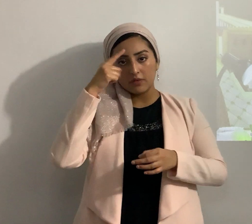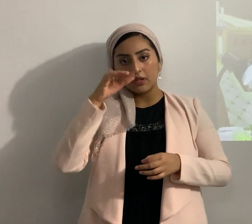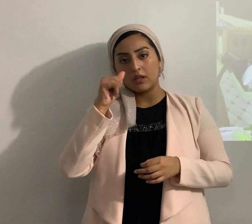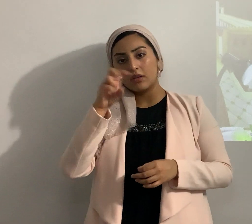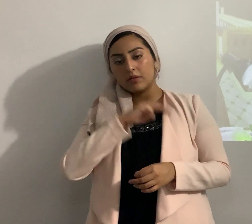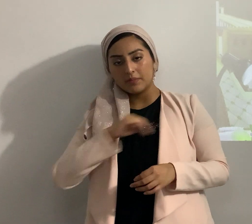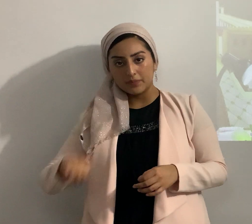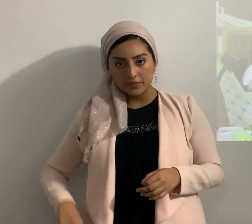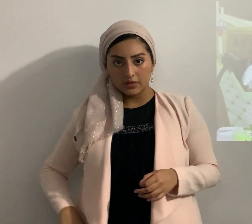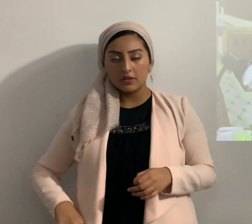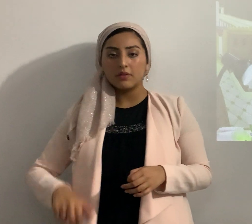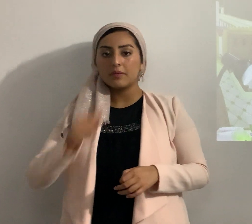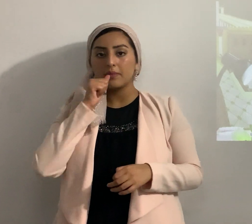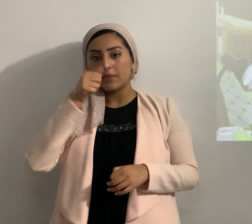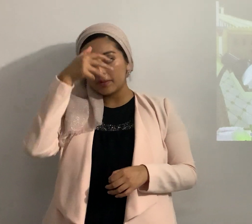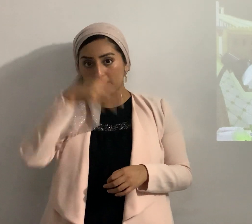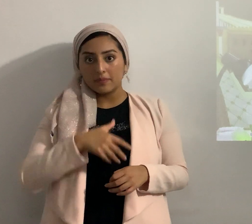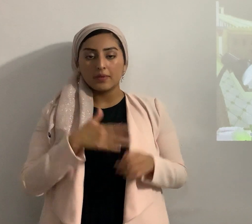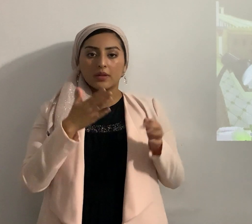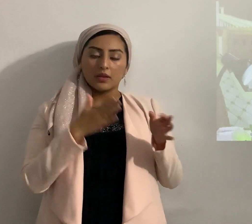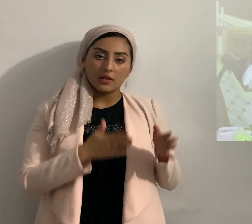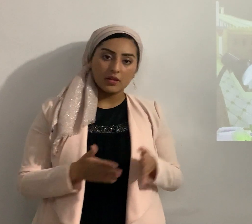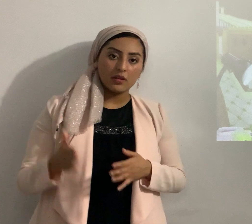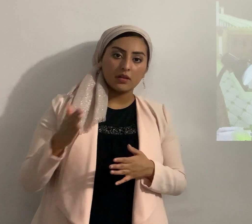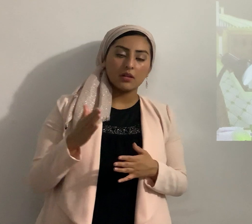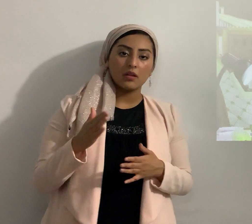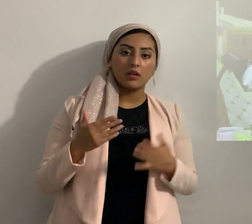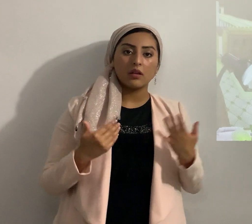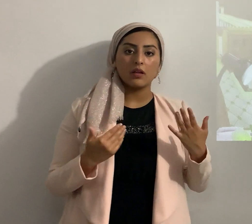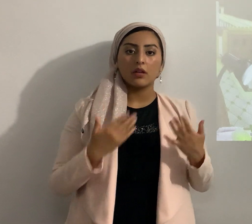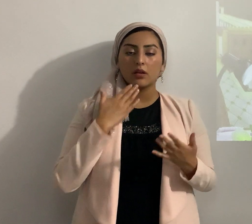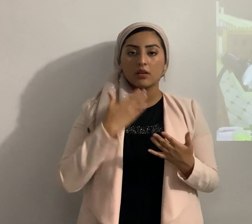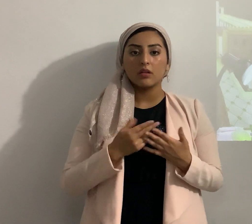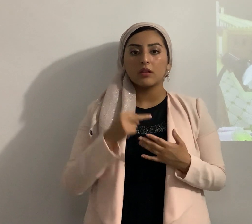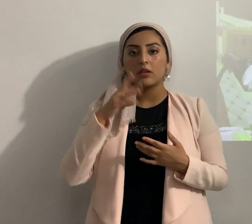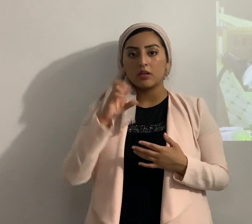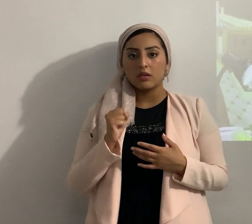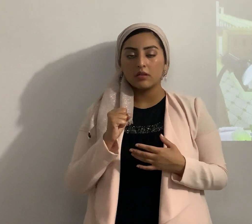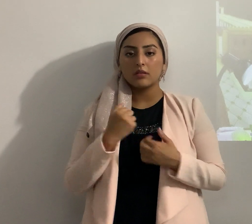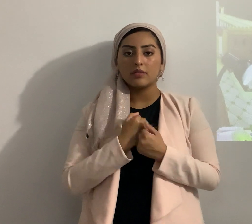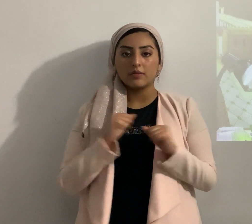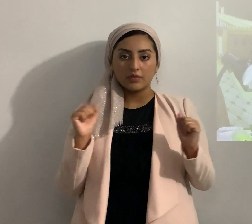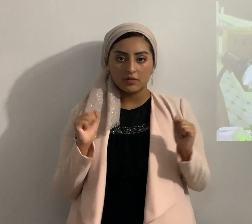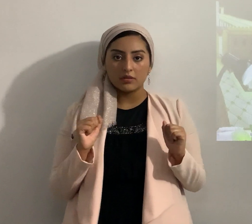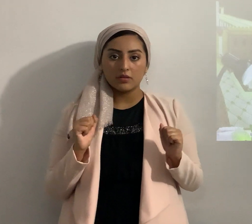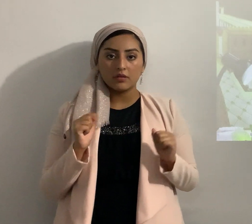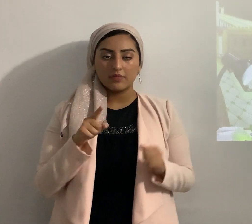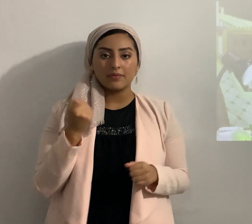secretos de los hombres conforme a la besora las buenas nuevas de salvación al evangelio para que se entienda